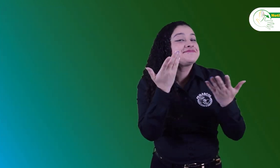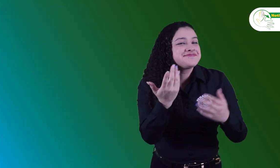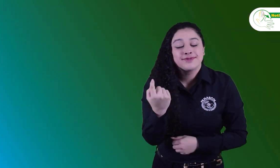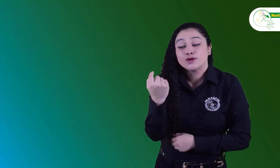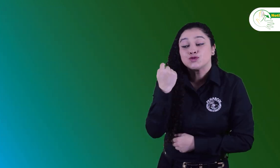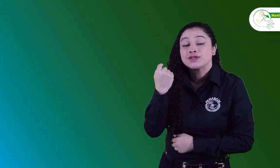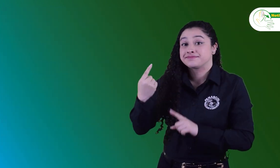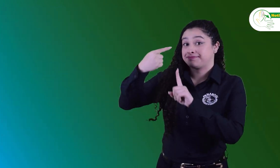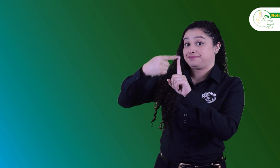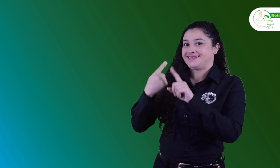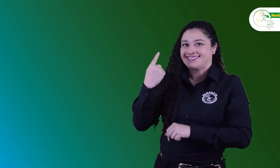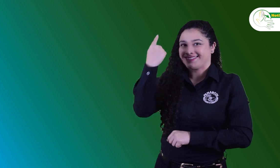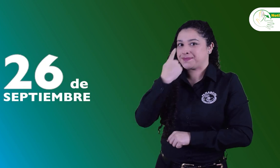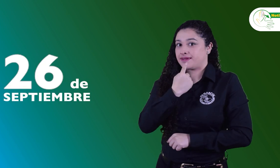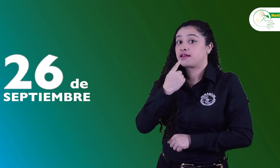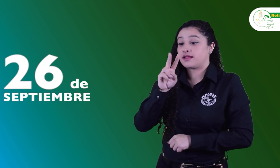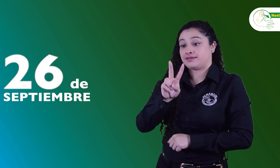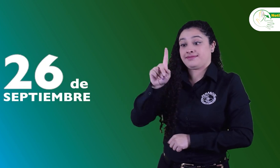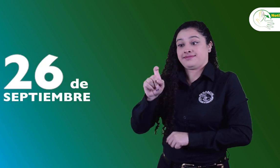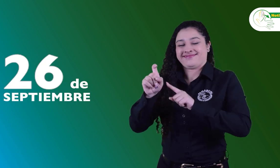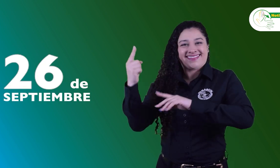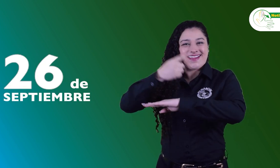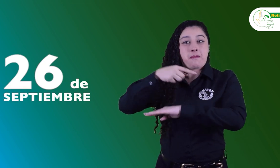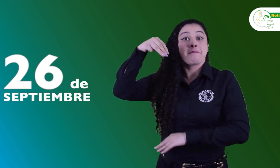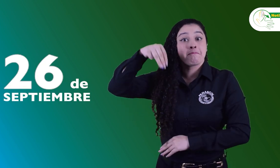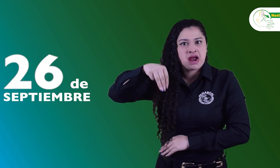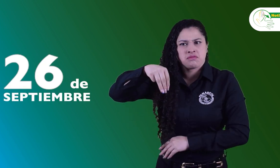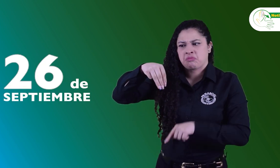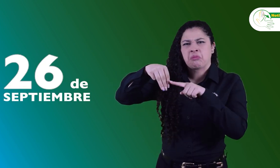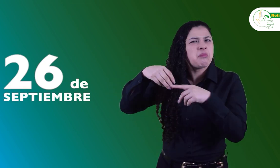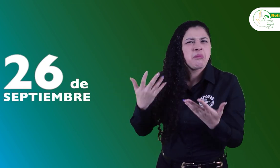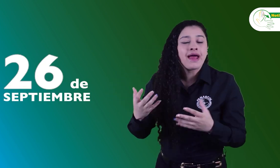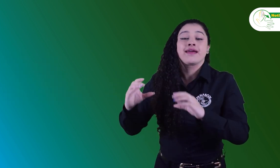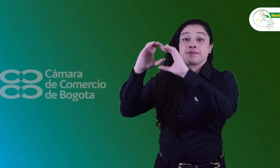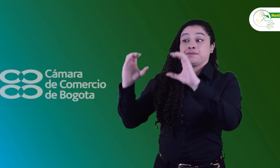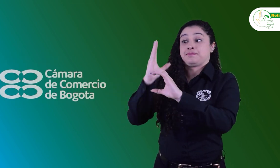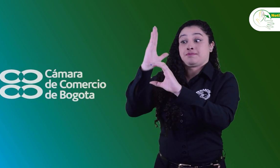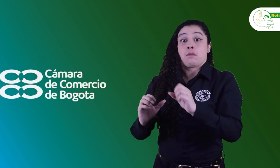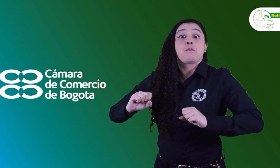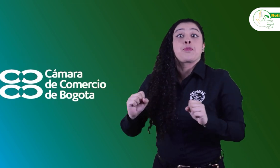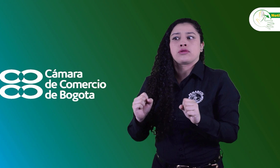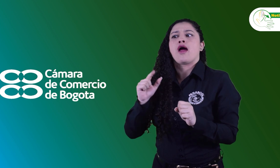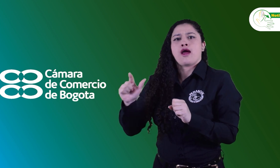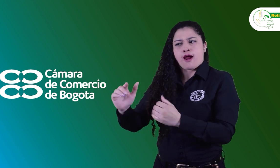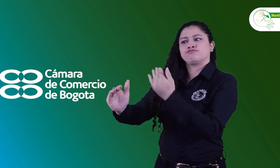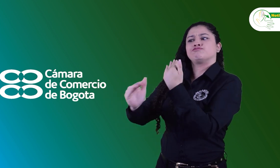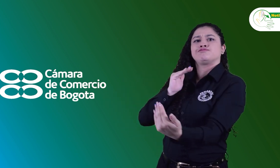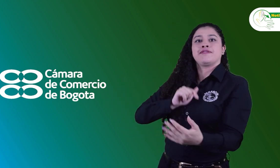¿Si pudieron ver? A raíz de eso, el pasado martes 26 de septiembre, la Cámara de